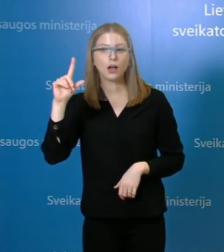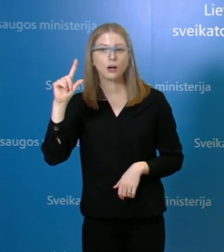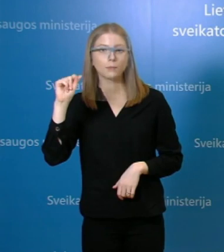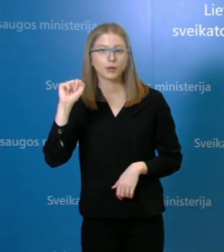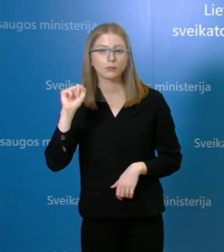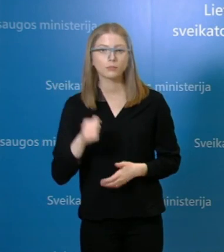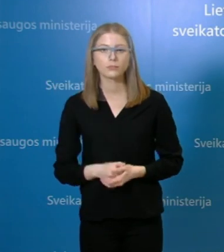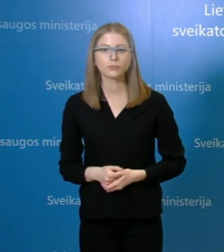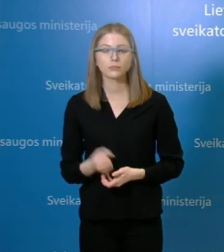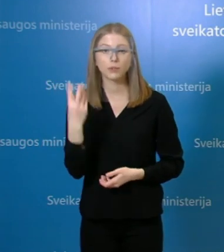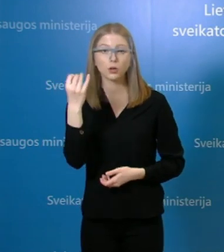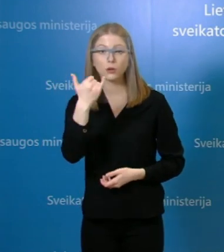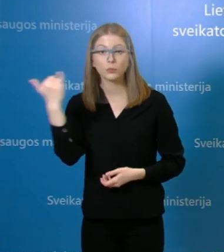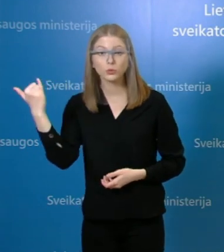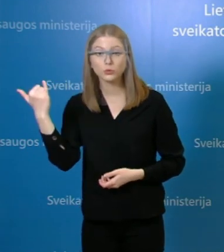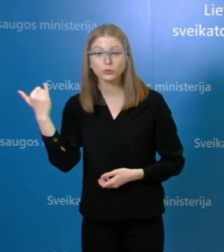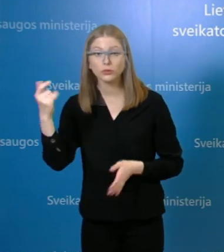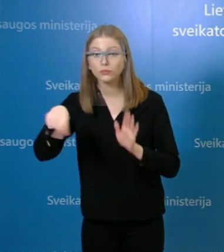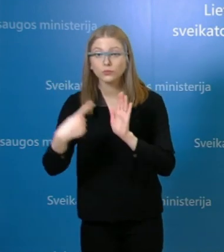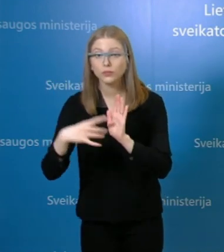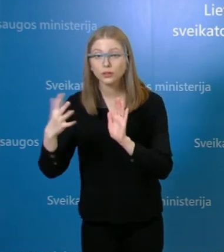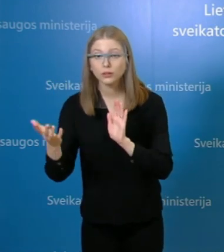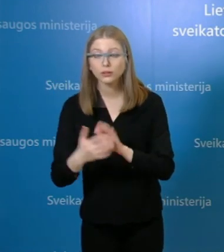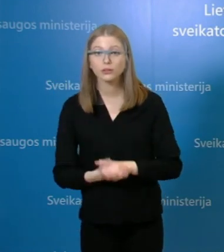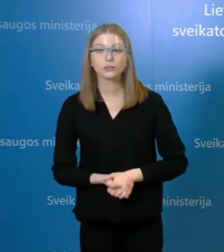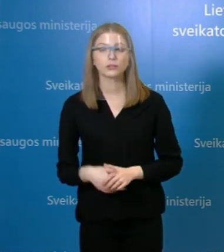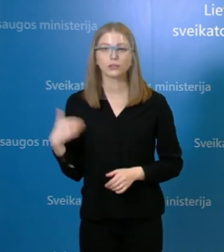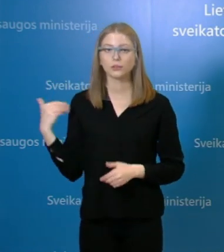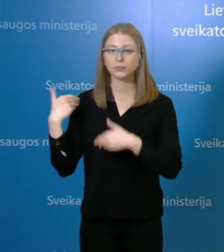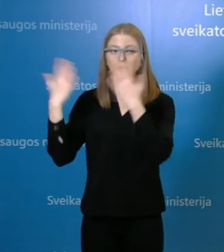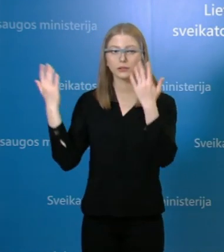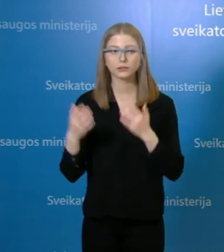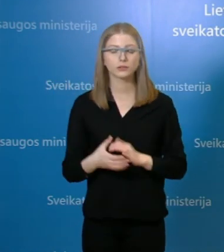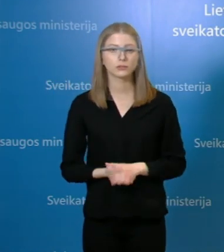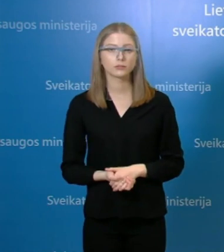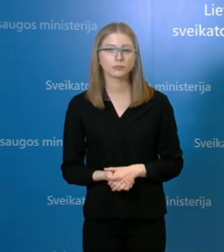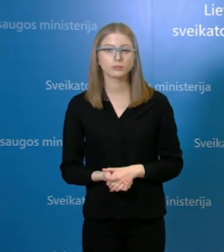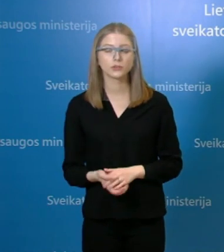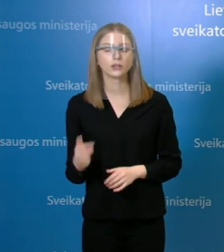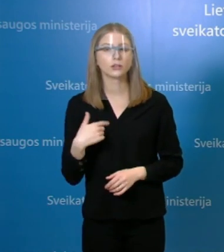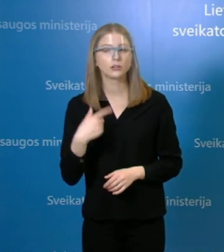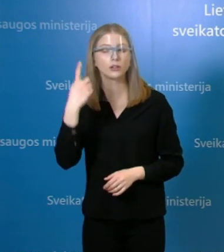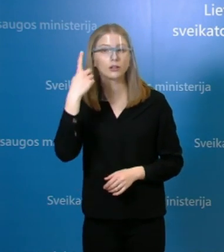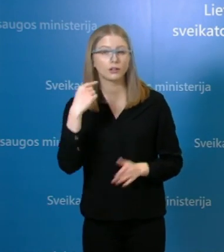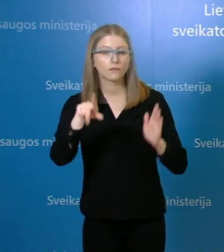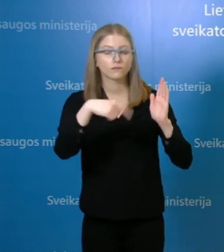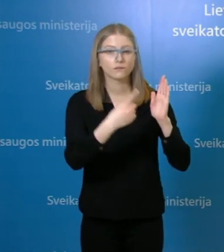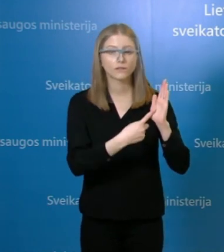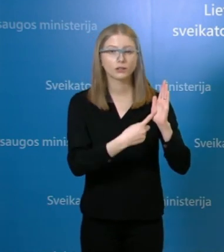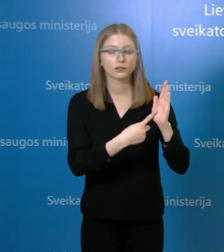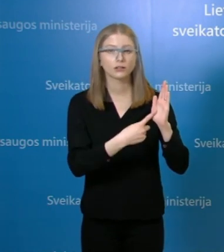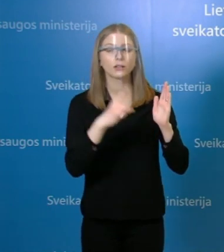paklausti. Sveiki, Liepa. Labą dieną. Labai. Tai norėčiau paklausti, poni